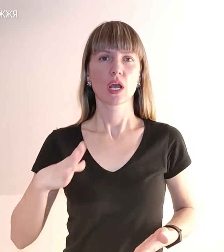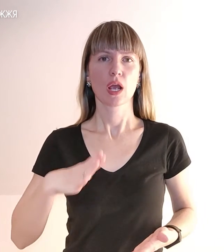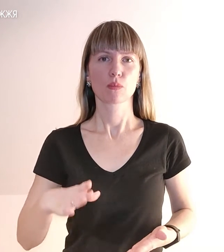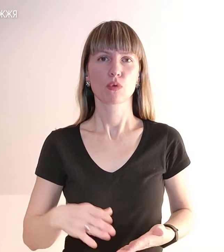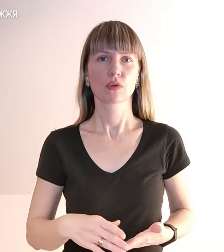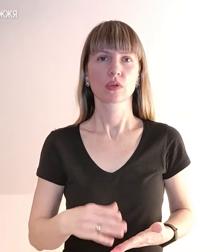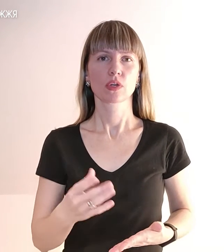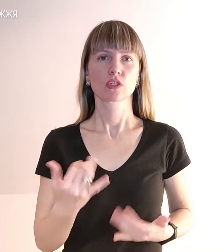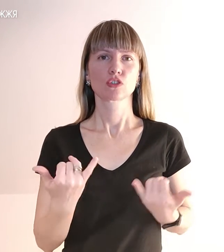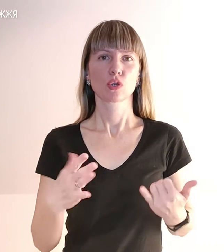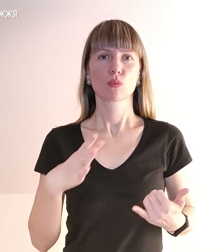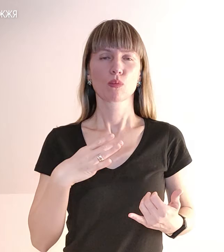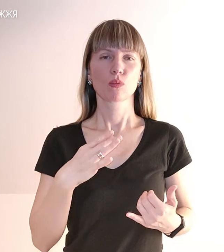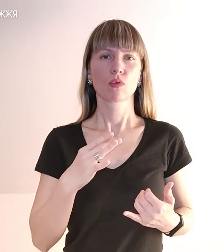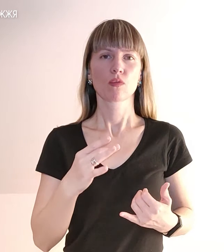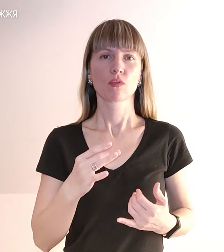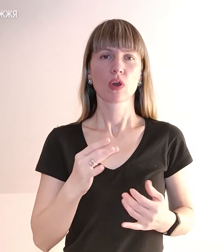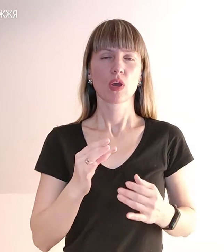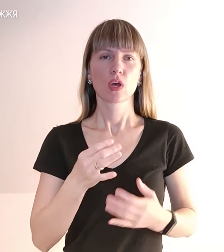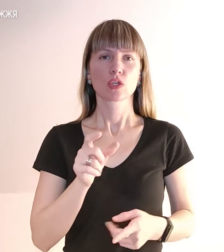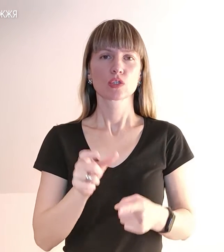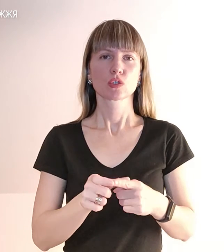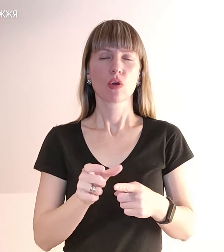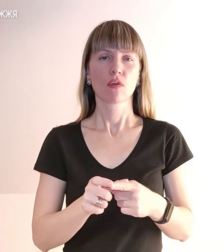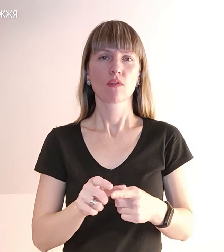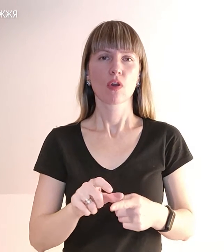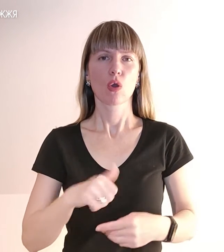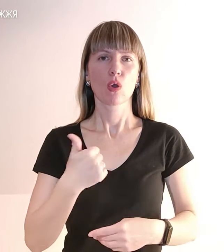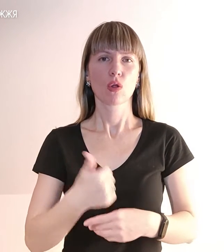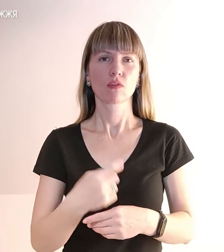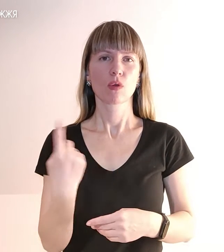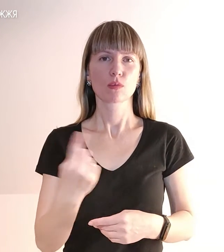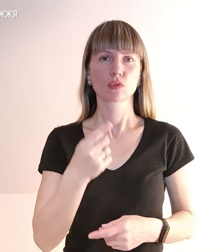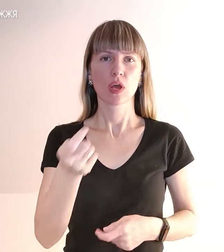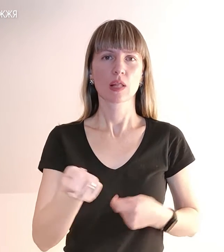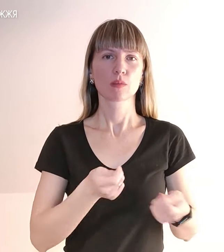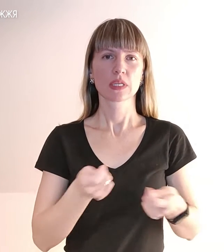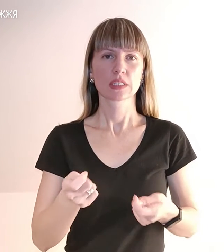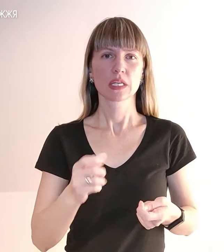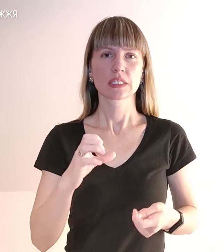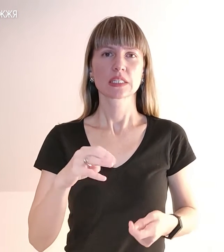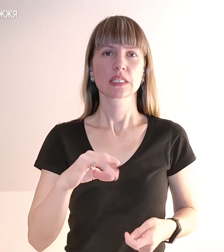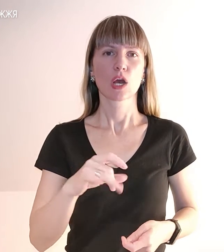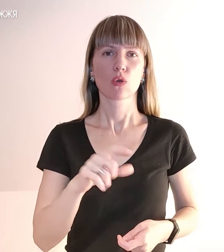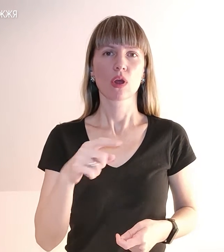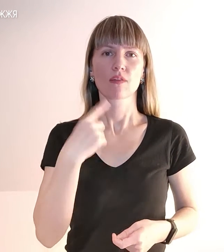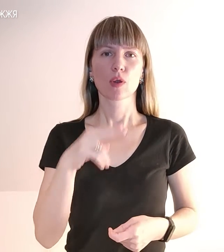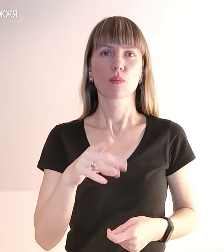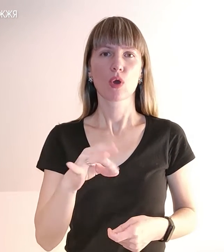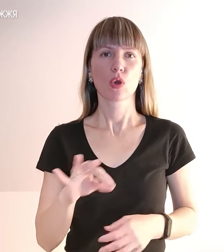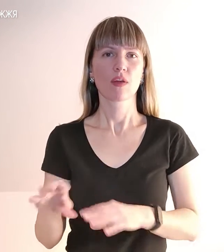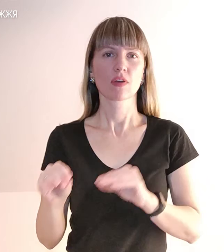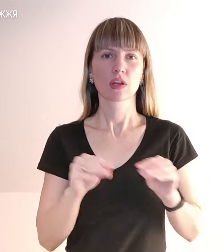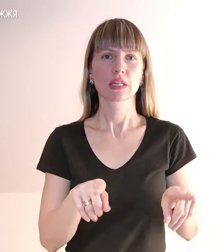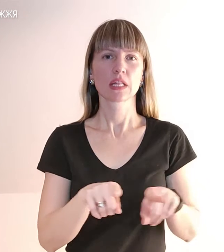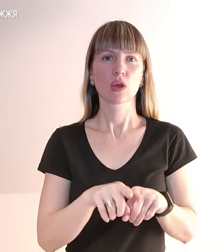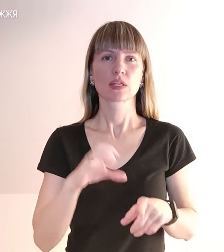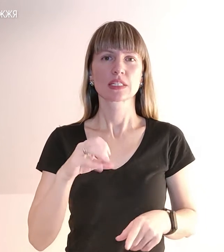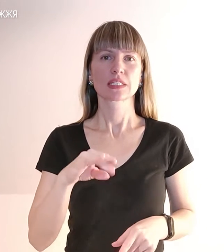Щойно був коментар голови обласної війської адміністрації Олександра Старуха, він попередньо зазначав про евакуацію. Також Олександр Старух додав,